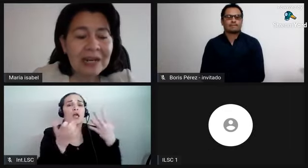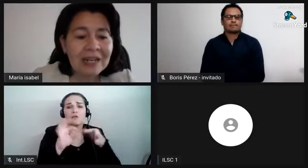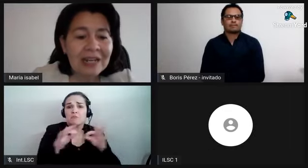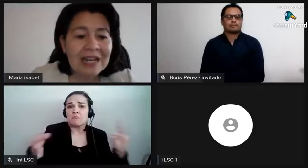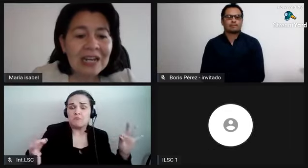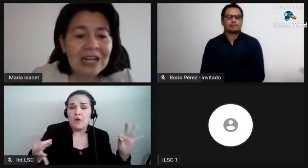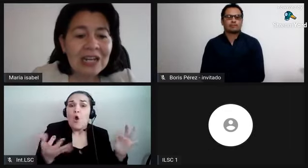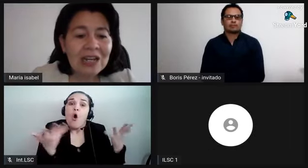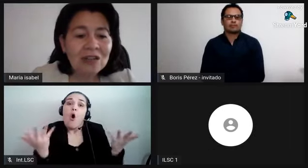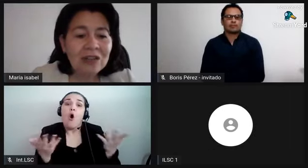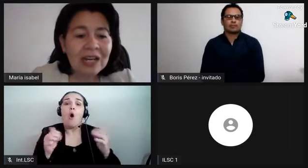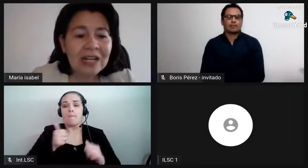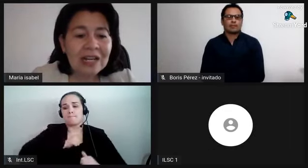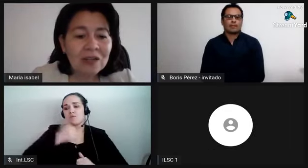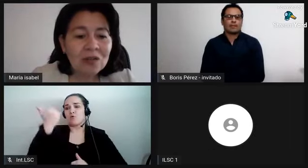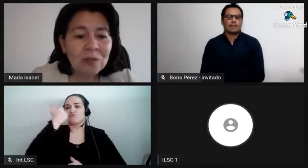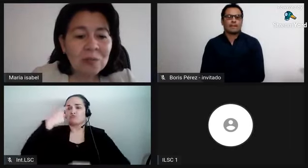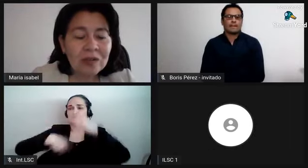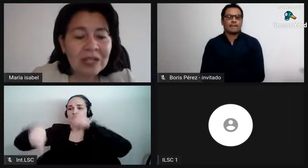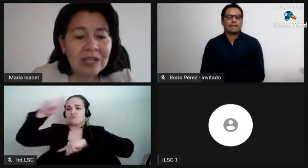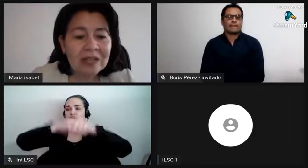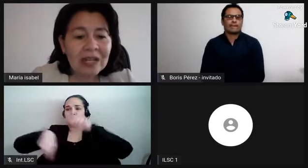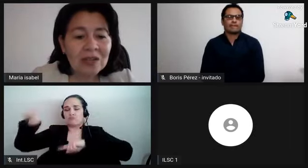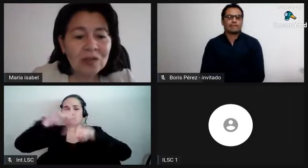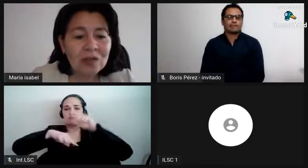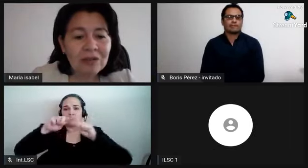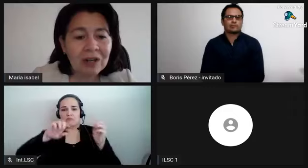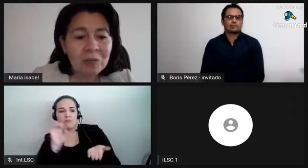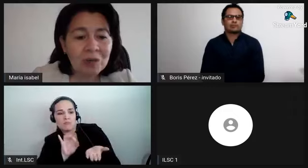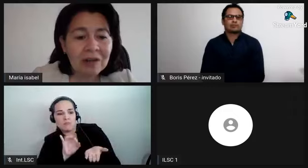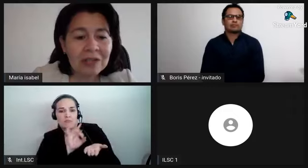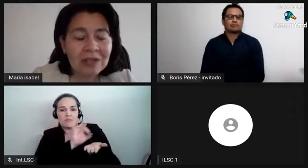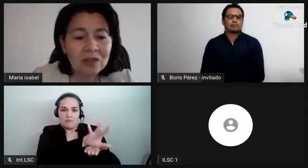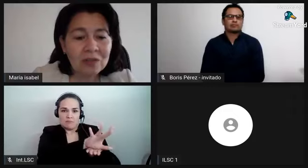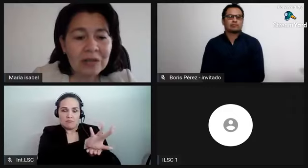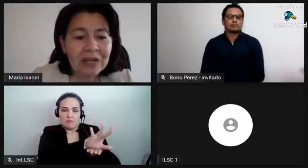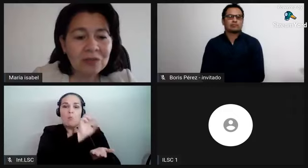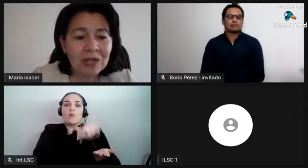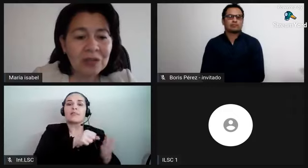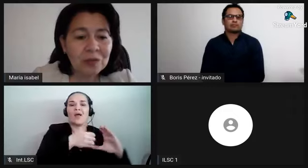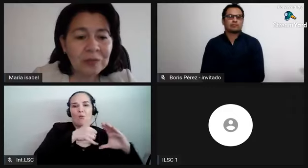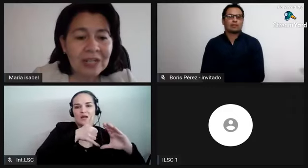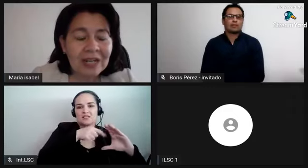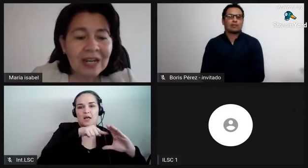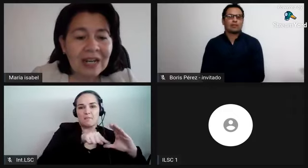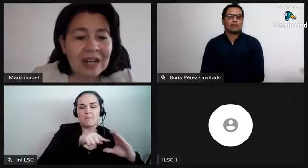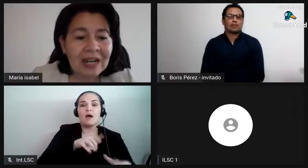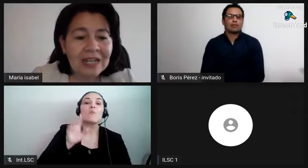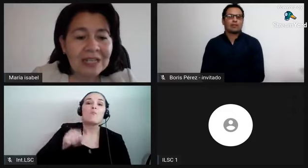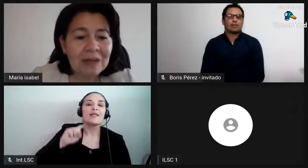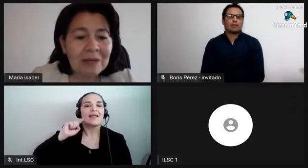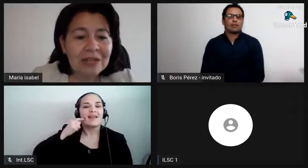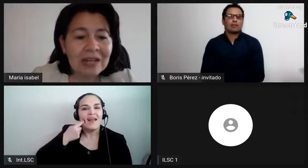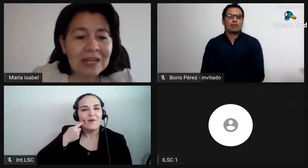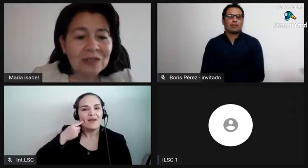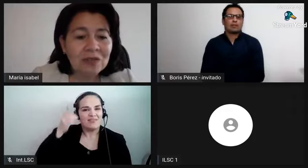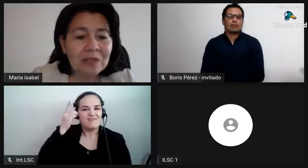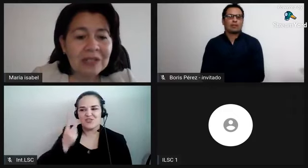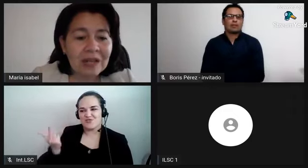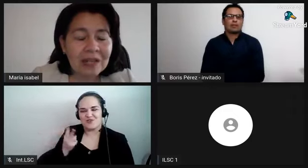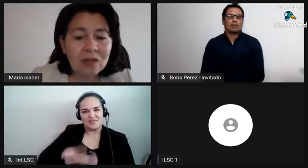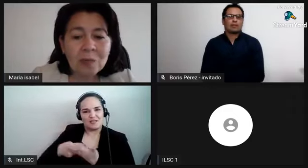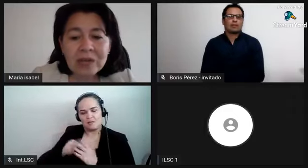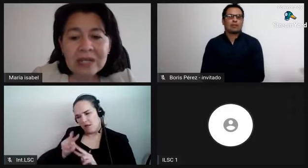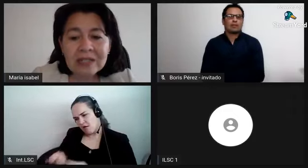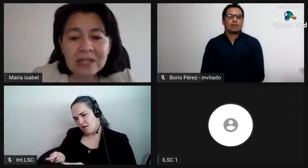principal y los dejo en el grupo y tanto laura como david nos van ayudando a interpretar esos